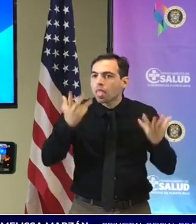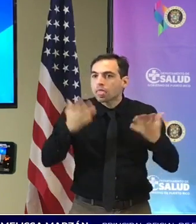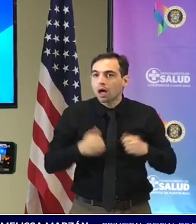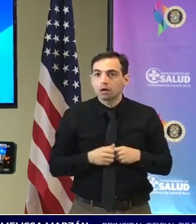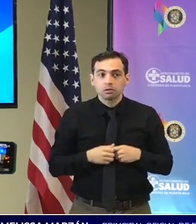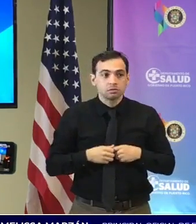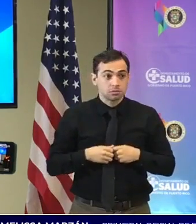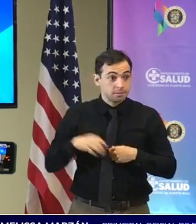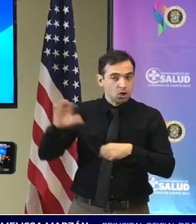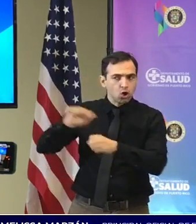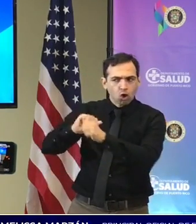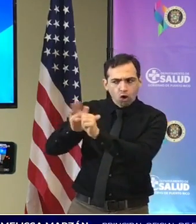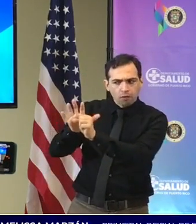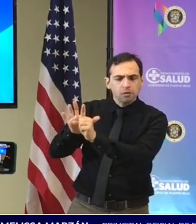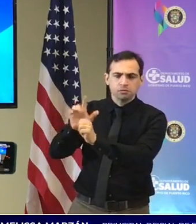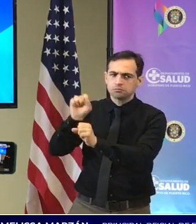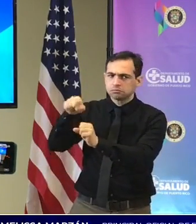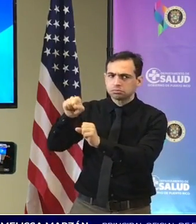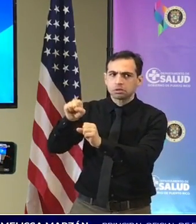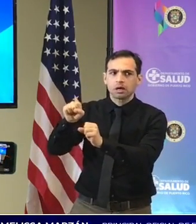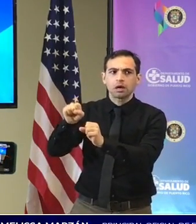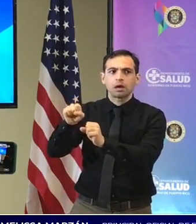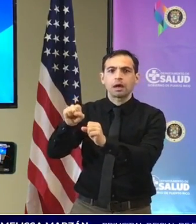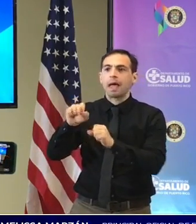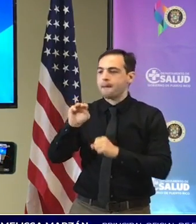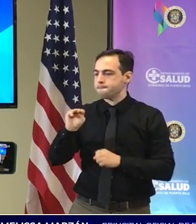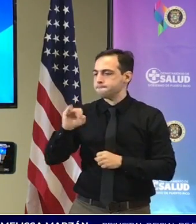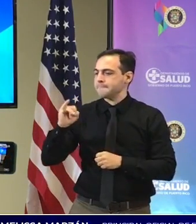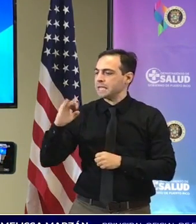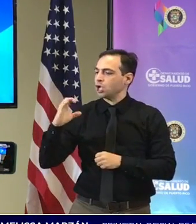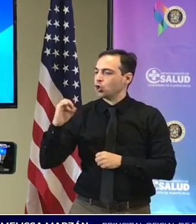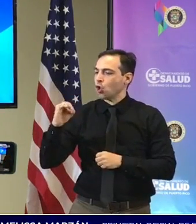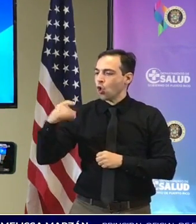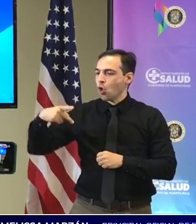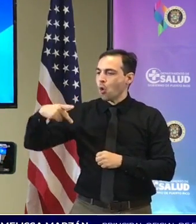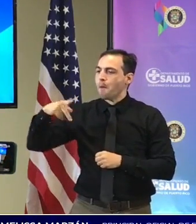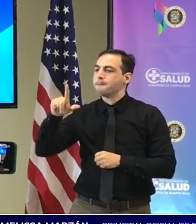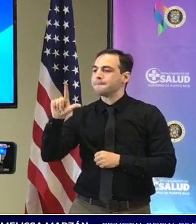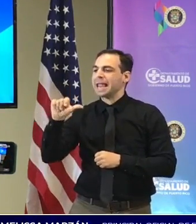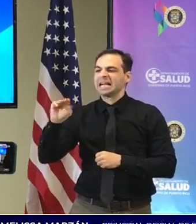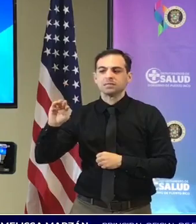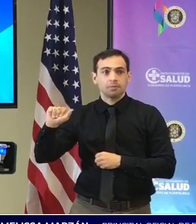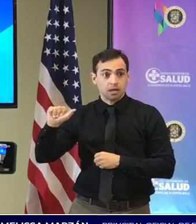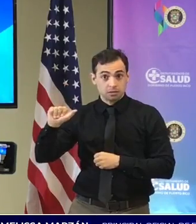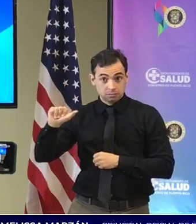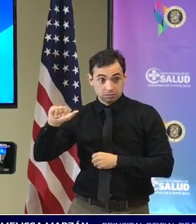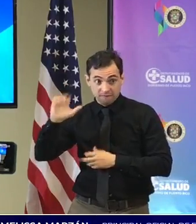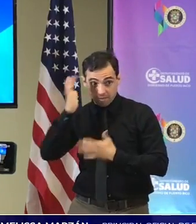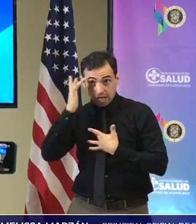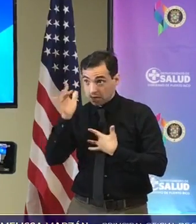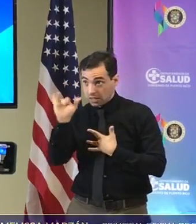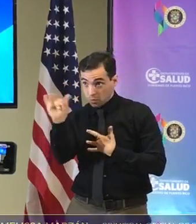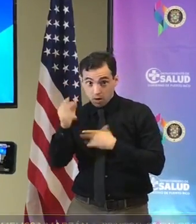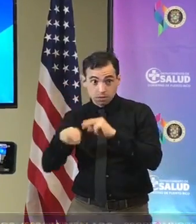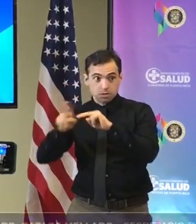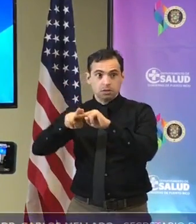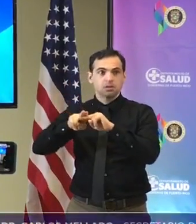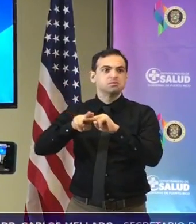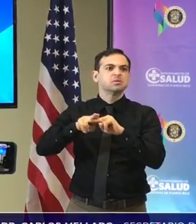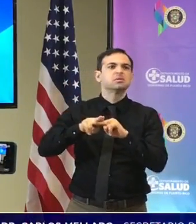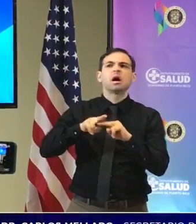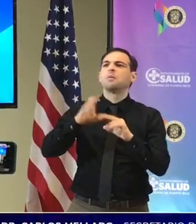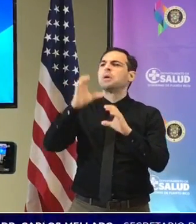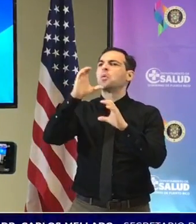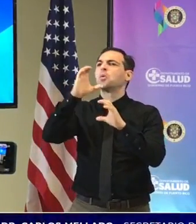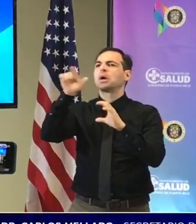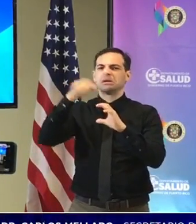correcto que están aumentando también los casos de micoplasma ok mira antes de contestarle esa pregunta para que me busquen un número específico